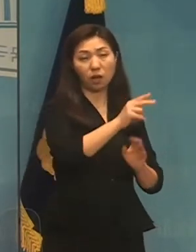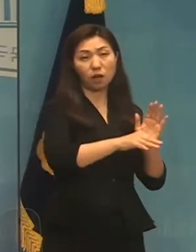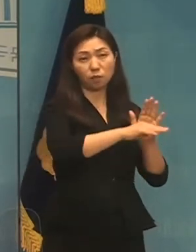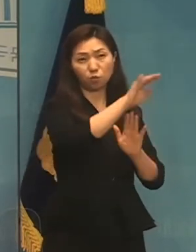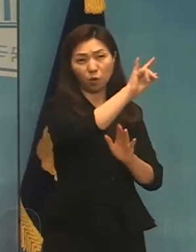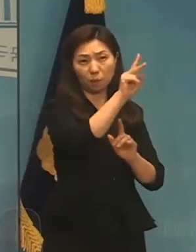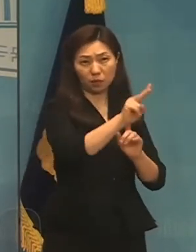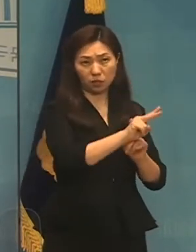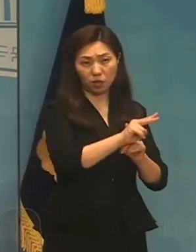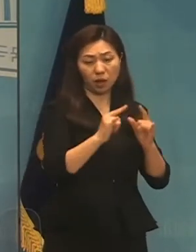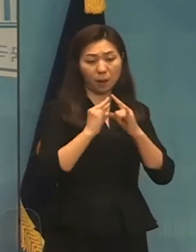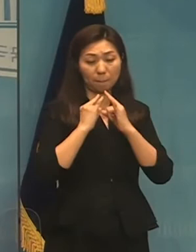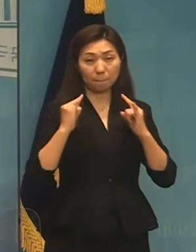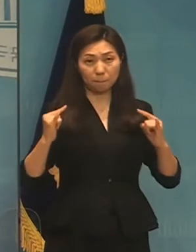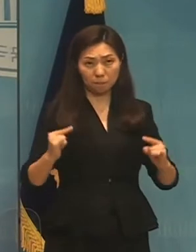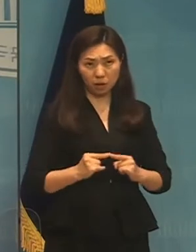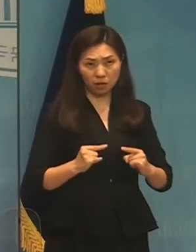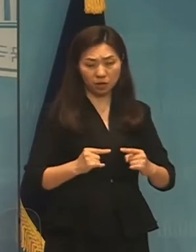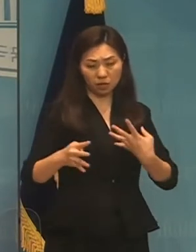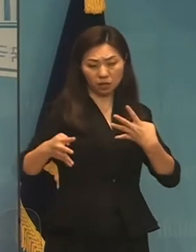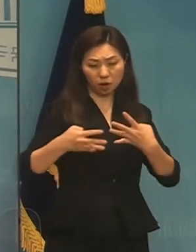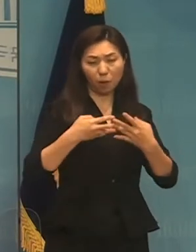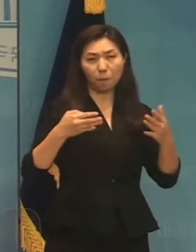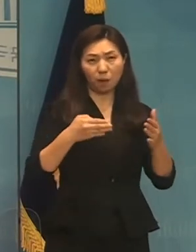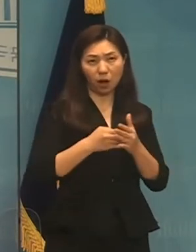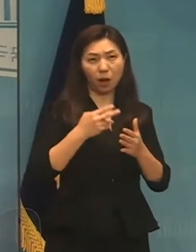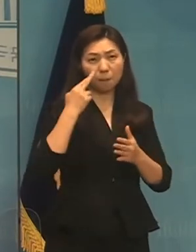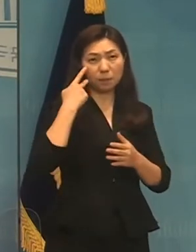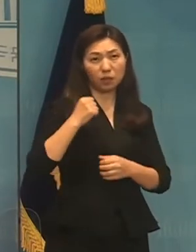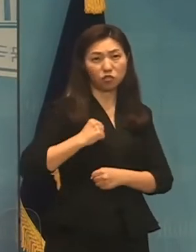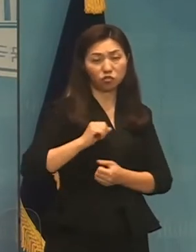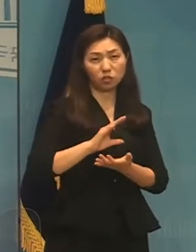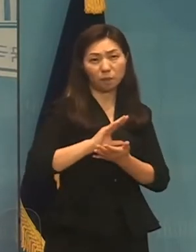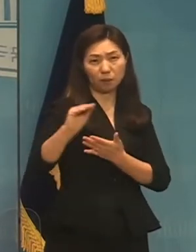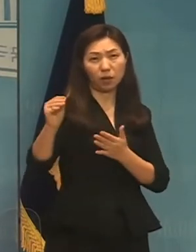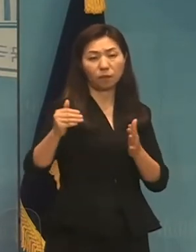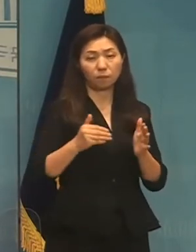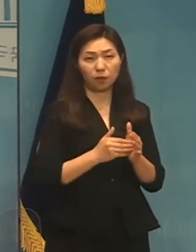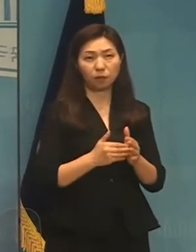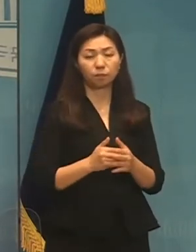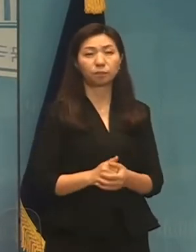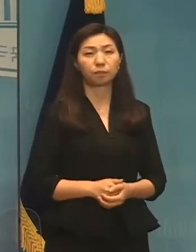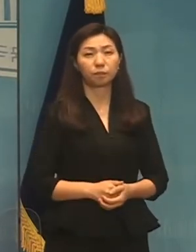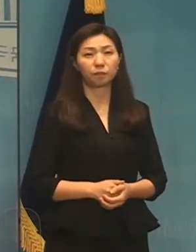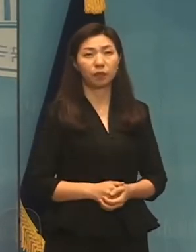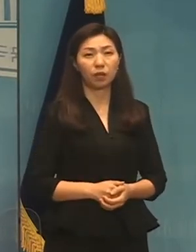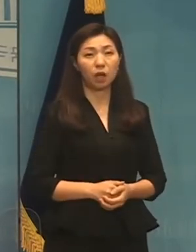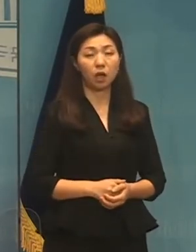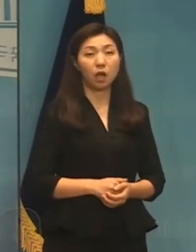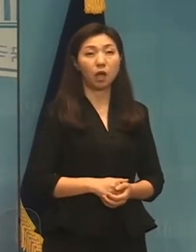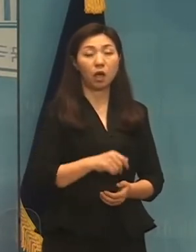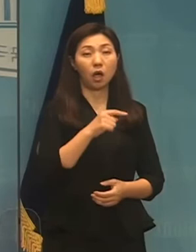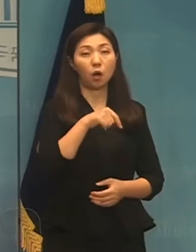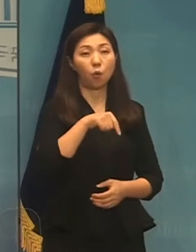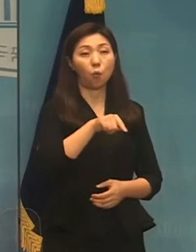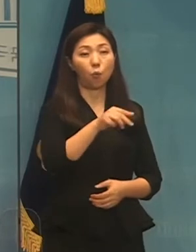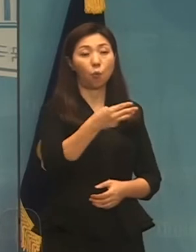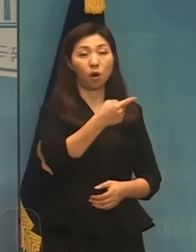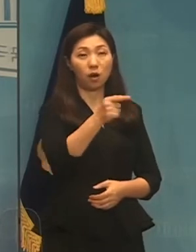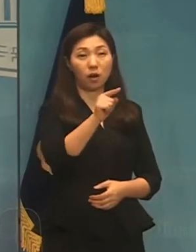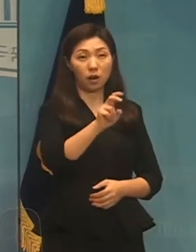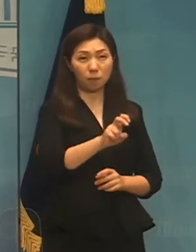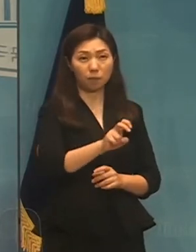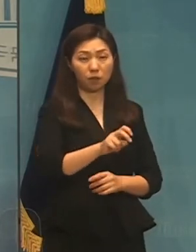맺고 미군이 처수했습니다. 당시 월남에서 우리 민족끼리 평화적으로 통일하자는